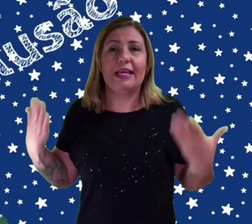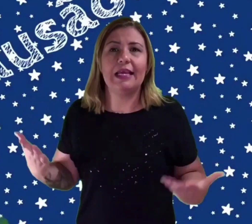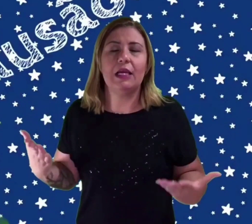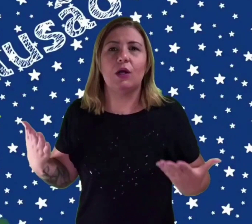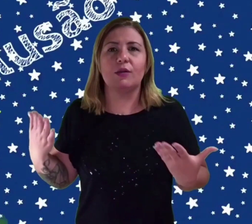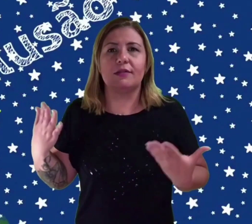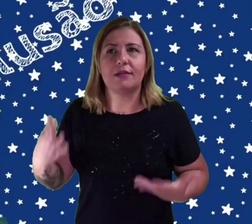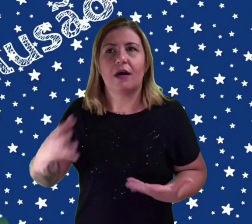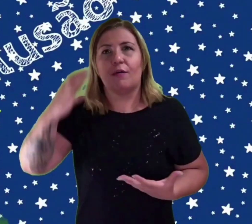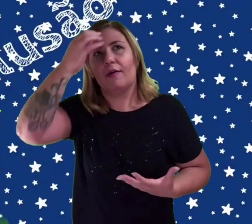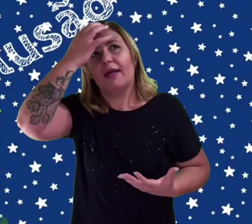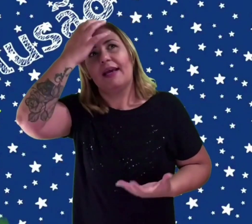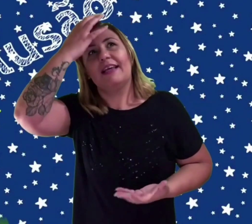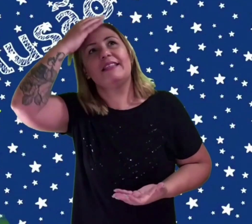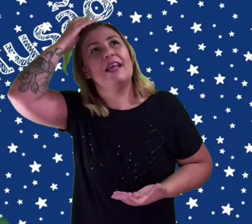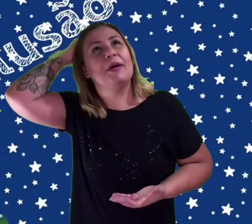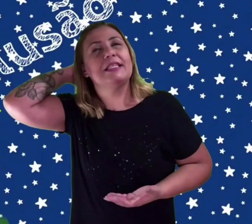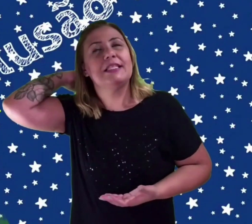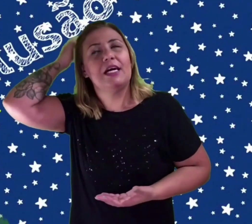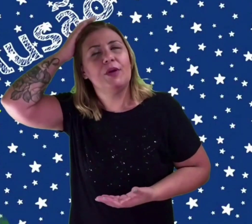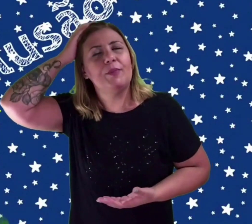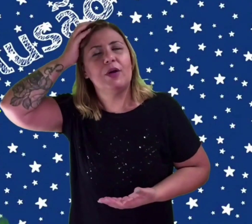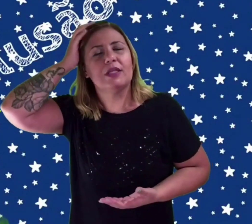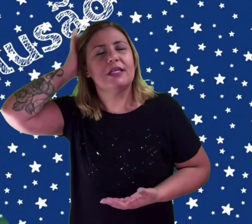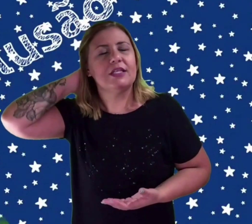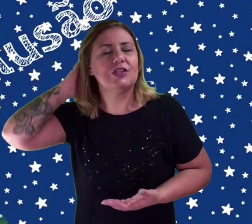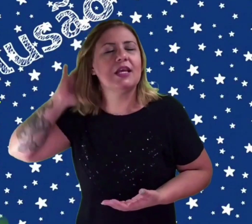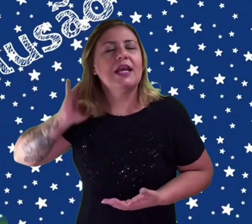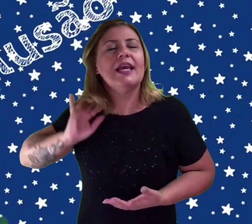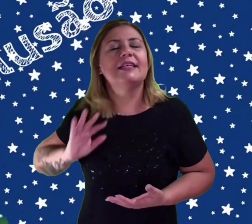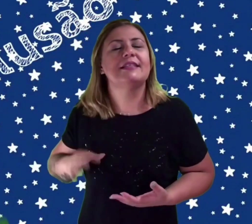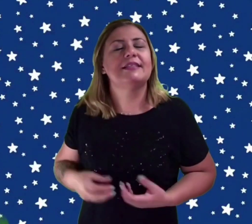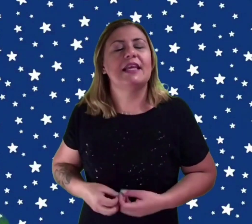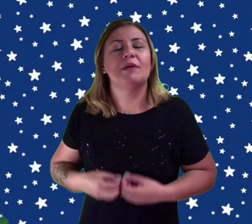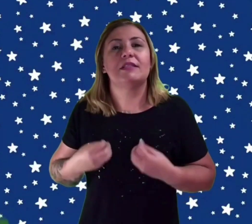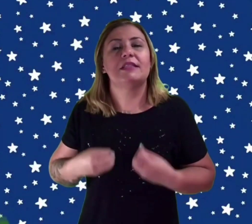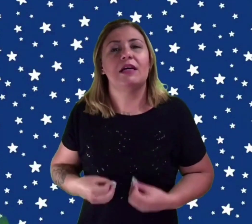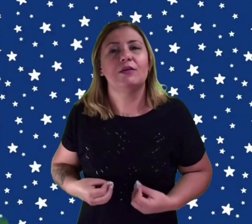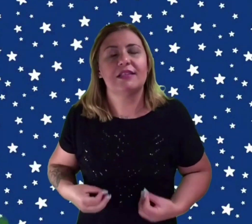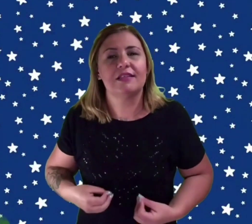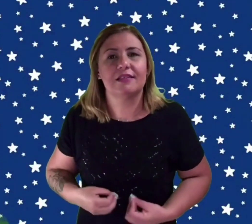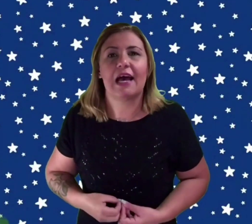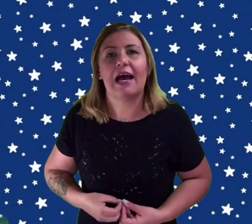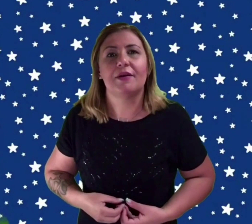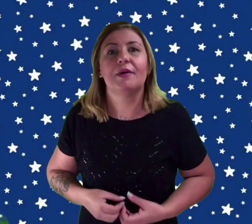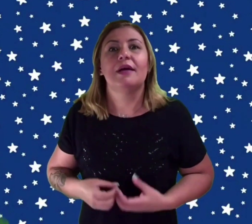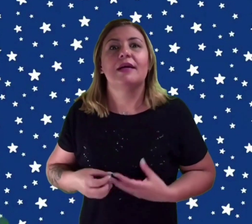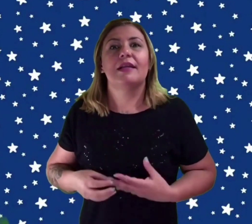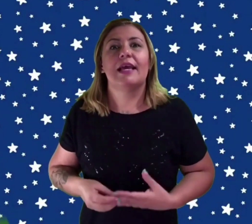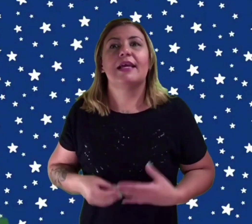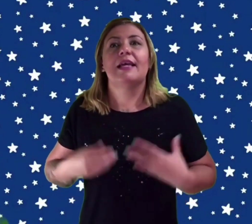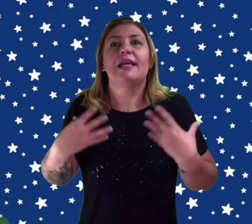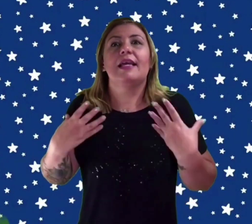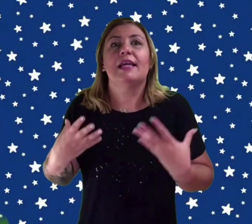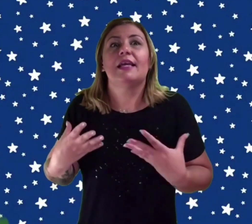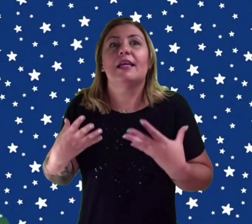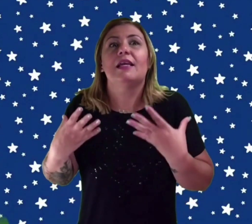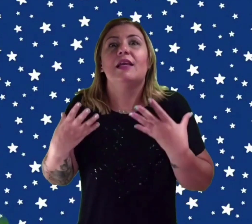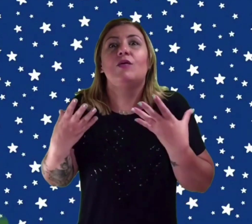inclusão. Esse tema tão importante, esse tema tão necessário, né? E que